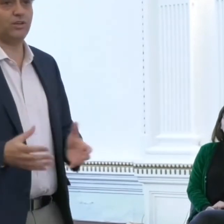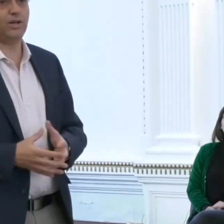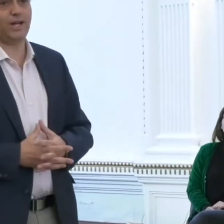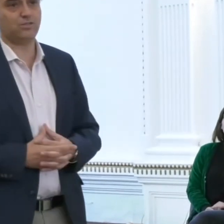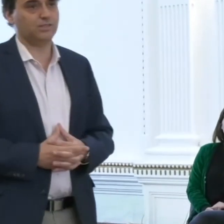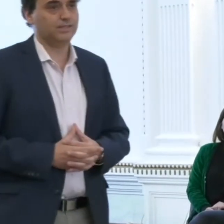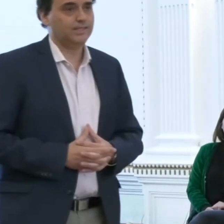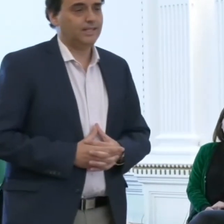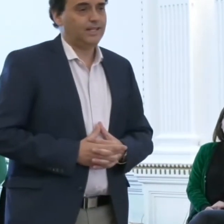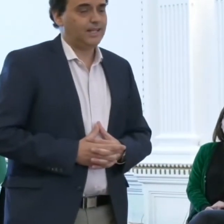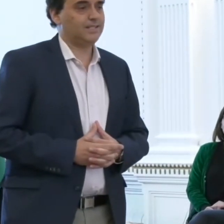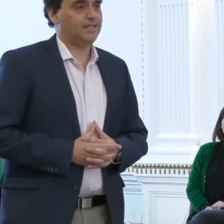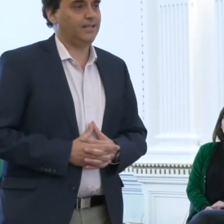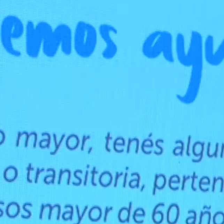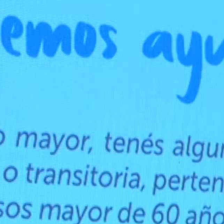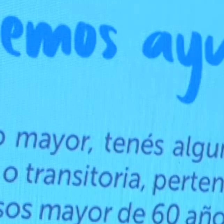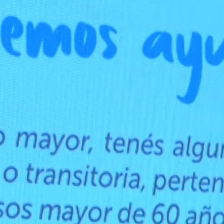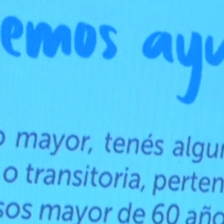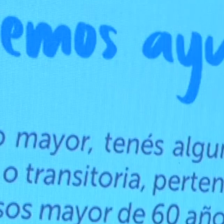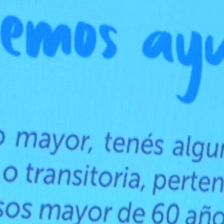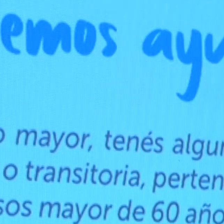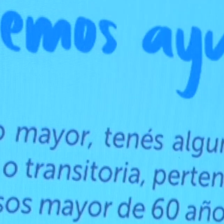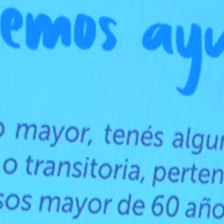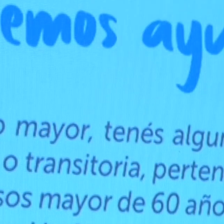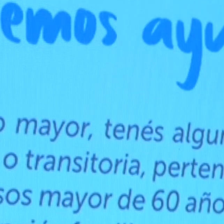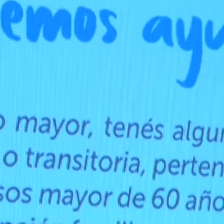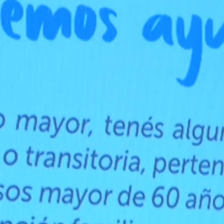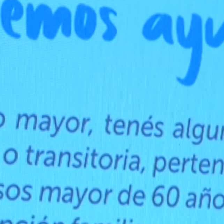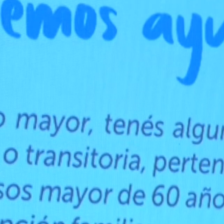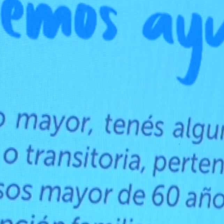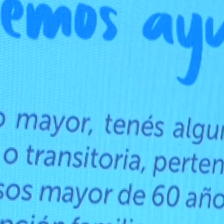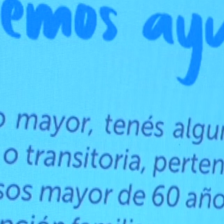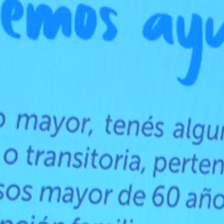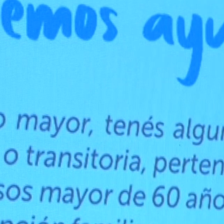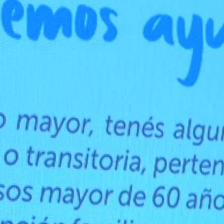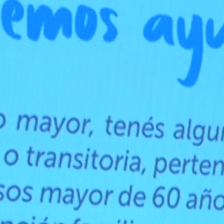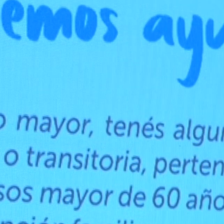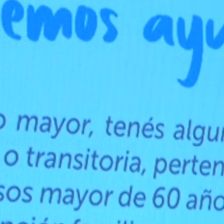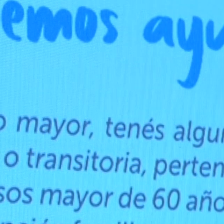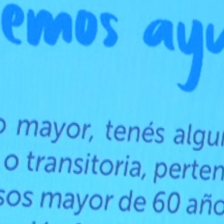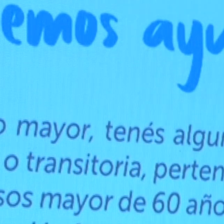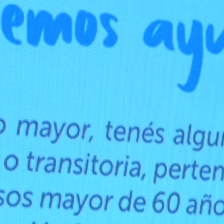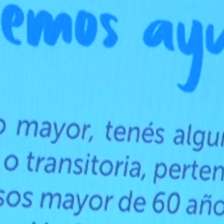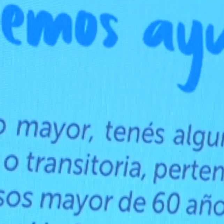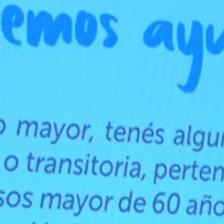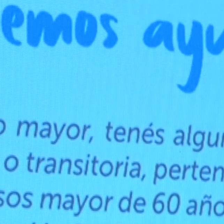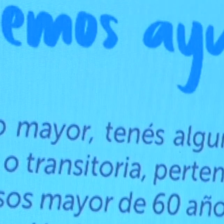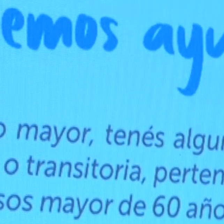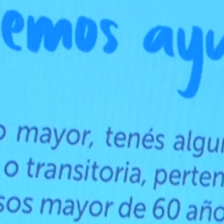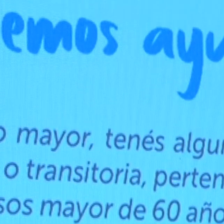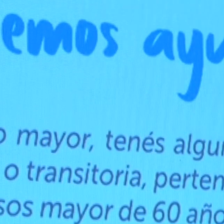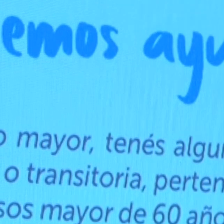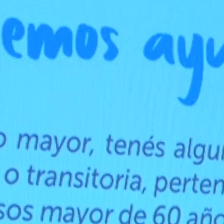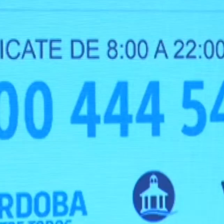han abordado esta cuestión de los adultos mayores históricamente, como ha sido el PAMI, por ejemplo, han lanzado un